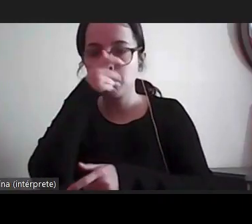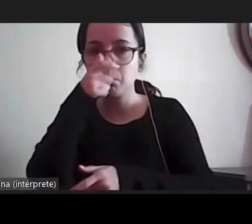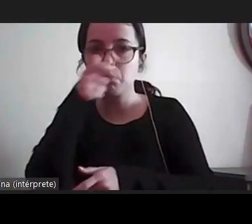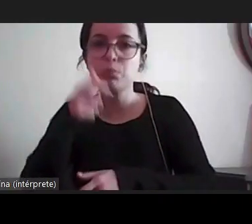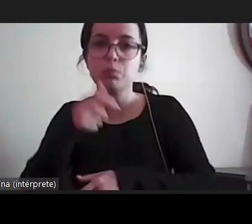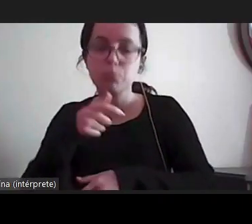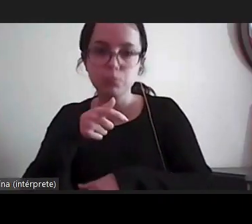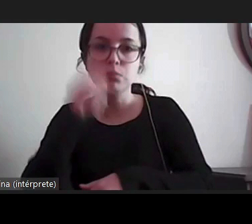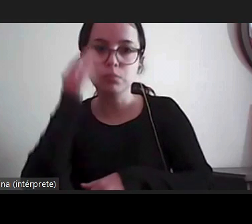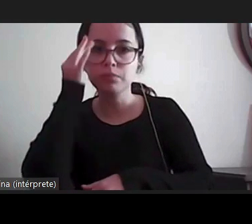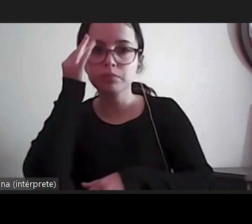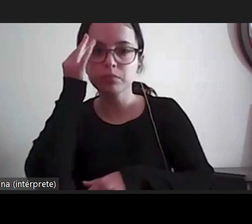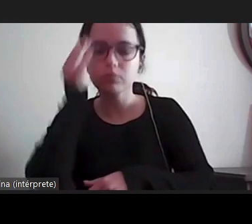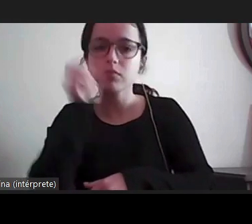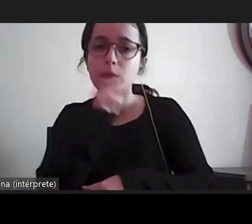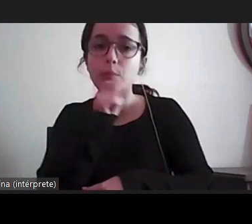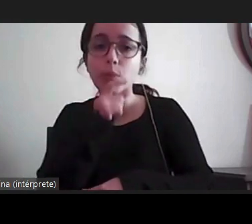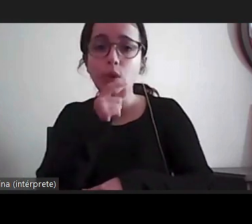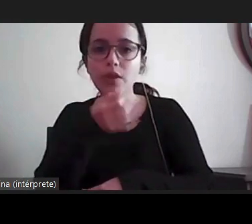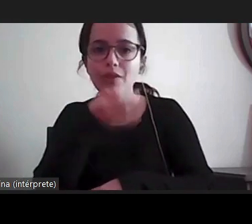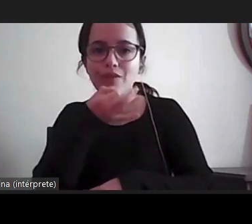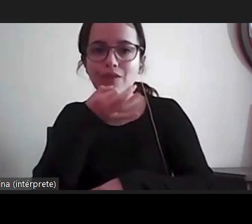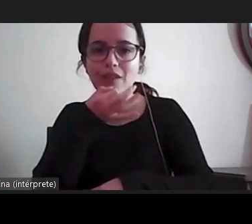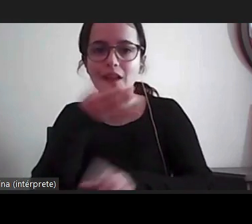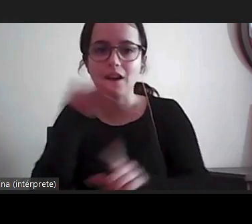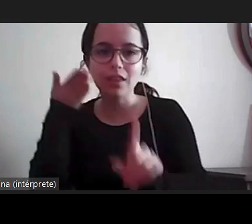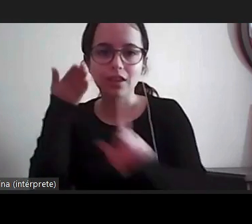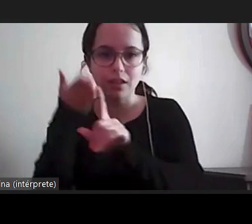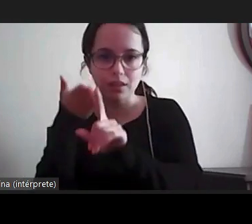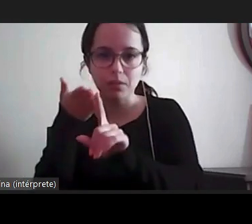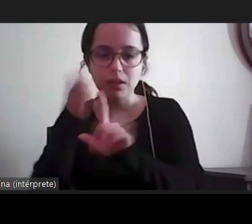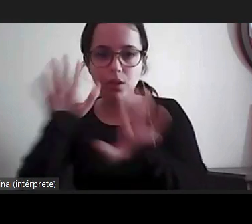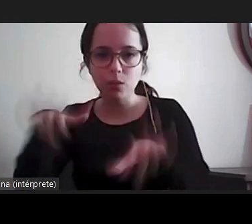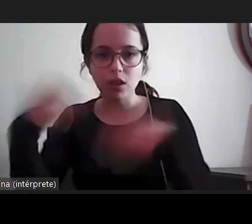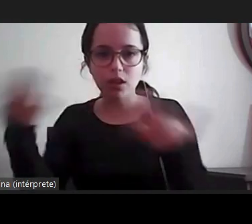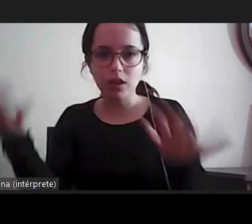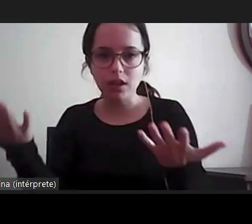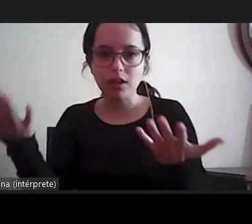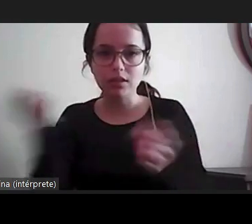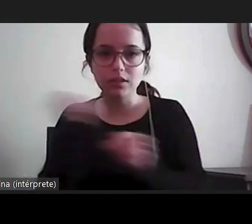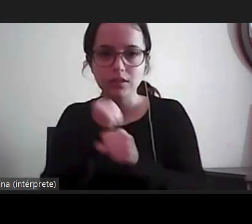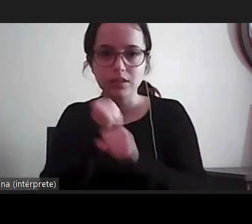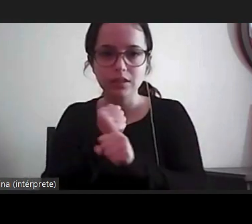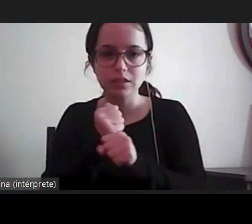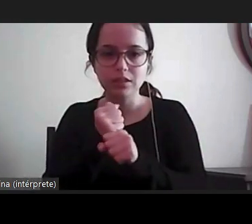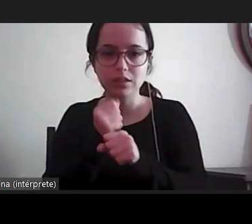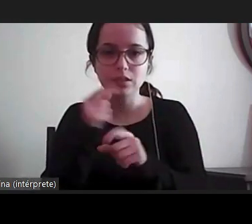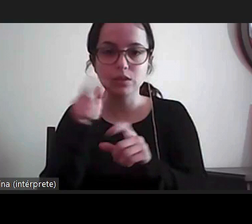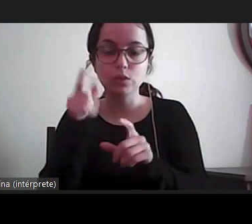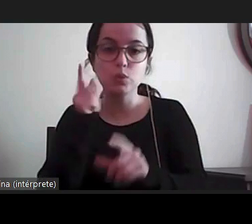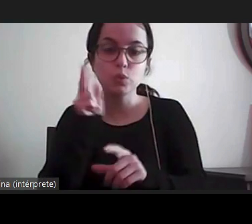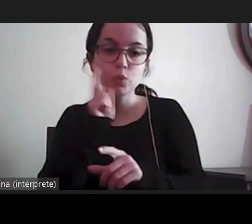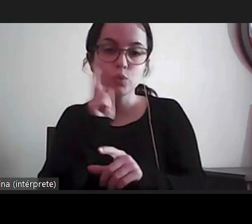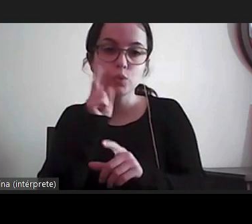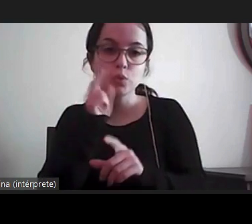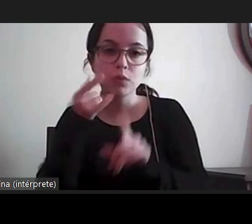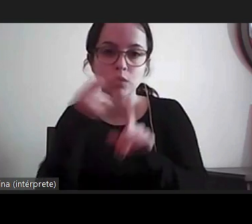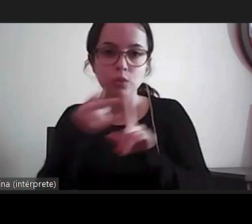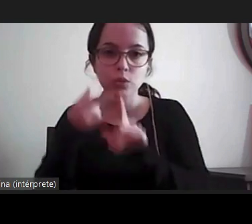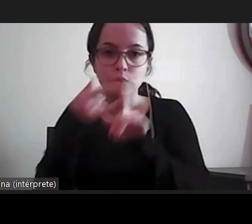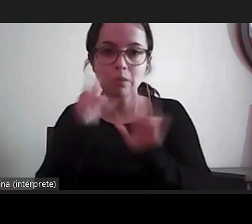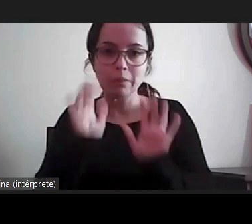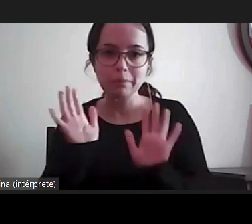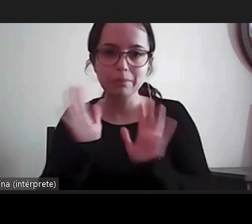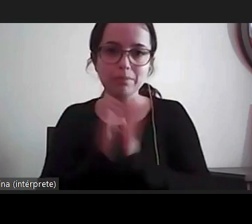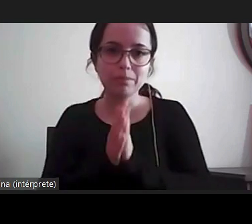dirigir-se a um qualquer serviço peço desculpa que o zoom pode dirigir-se a um qualquer serviço e